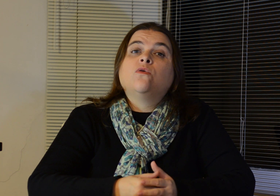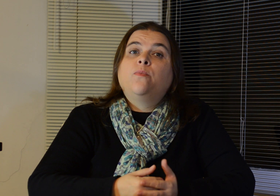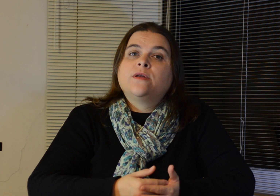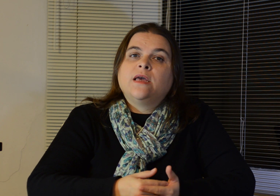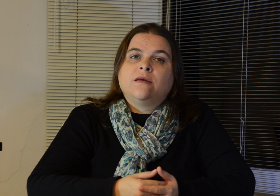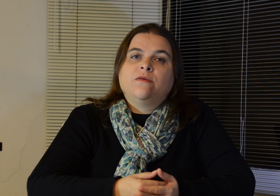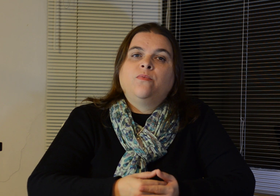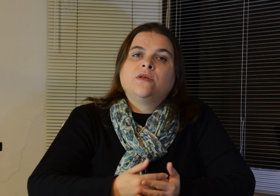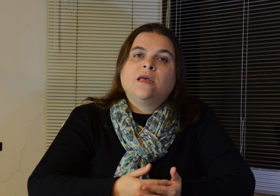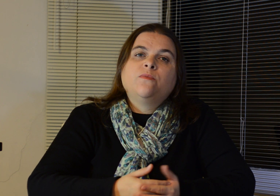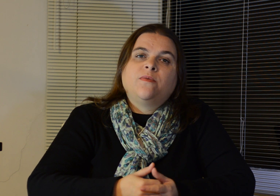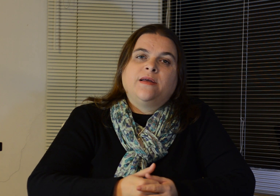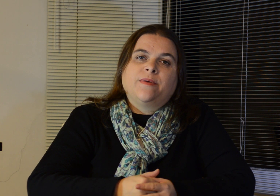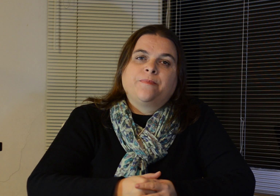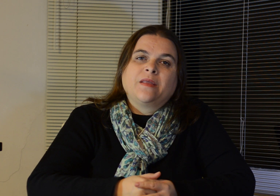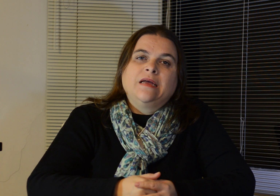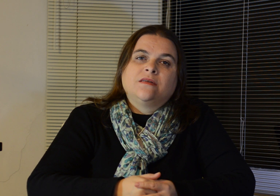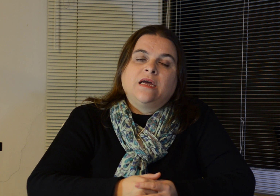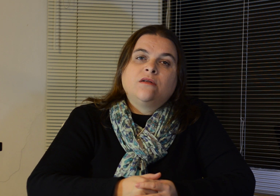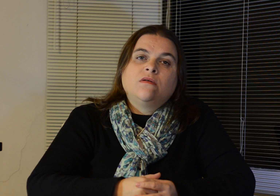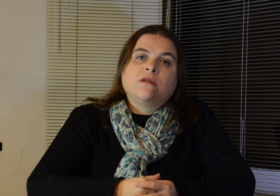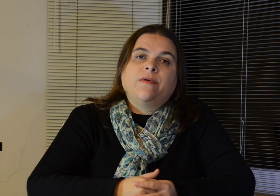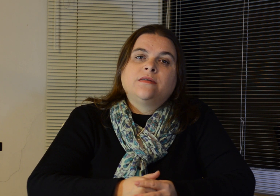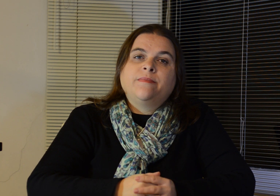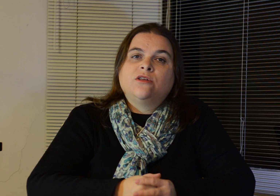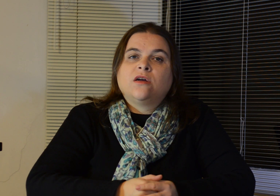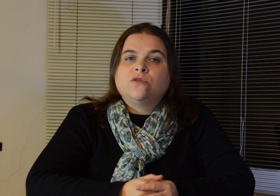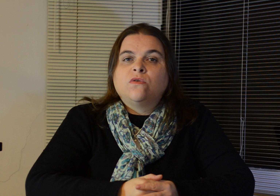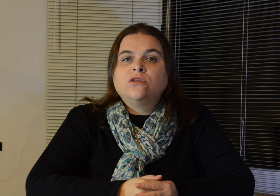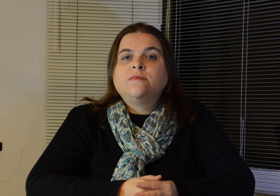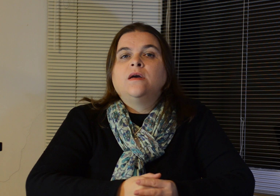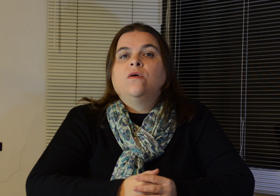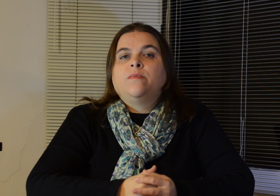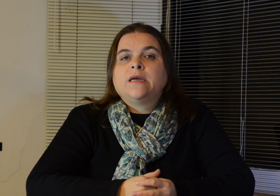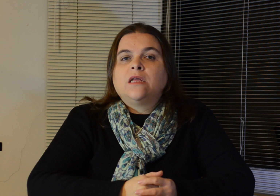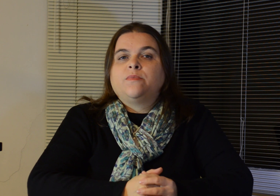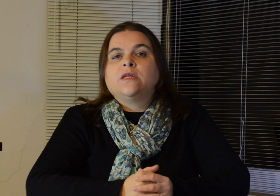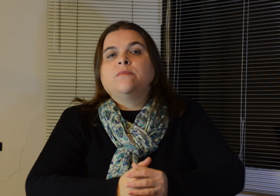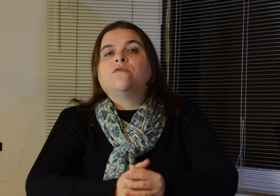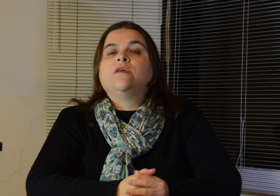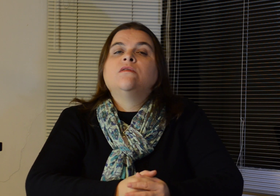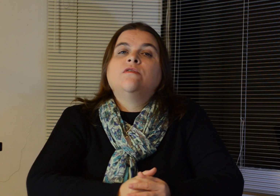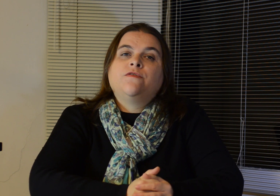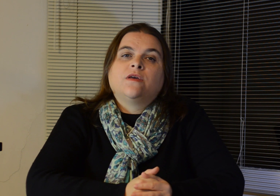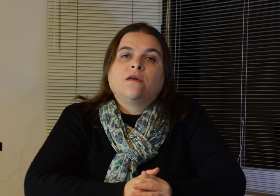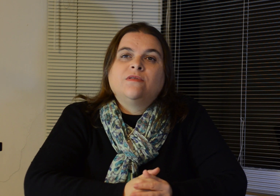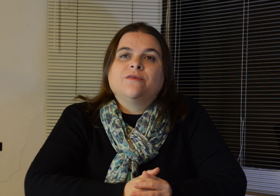o porquê, o porquê do problema, certo? Então essa é a dica de hoje, obrigado por terem me ouvido e fiquem com Deus.